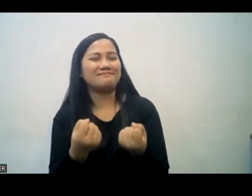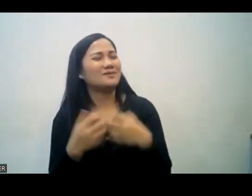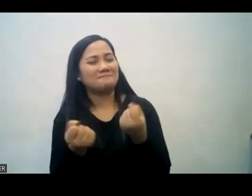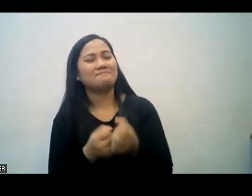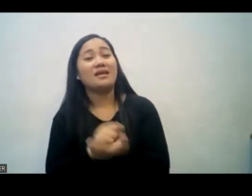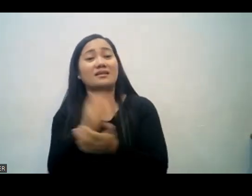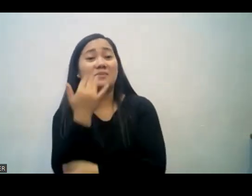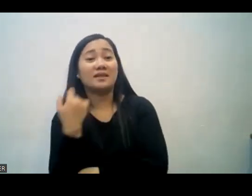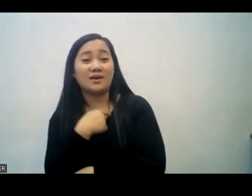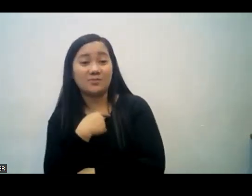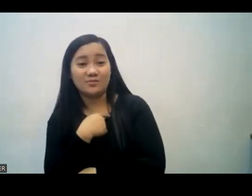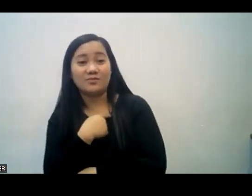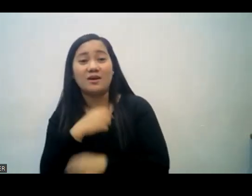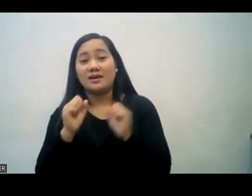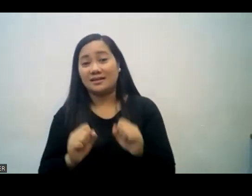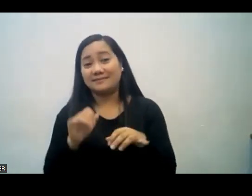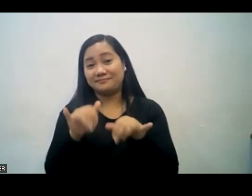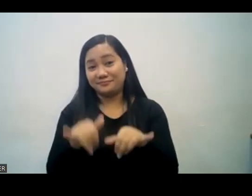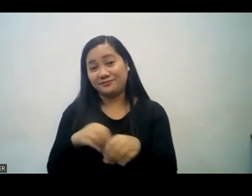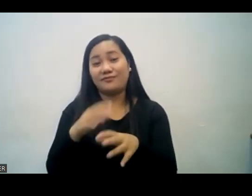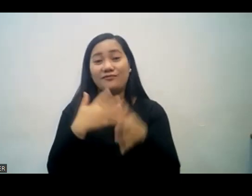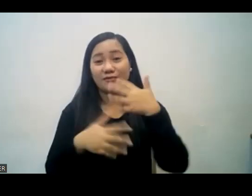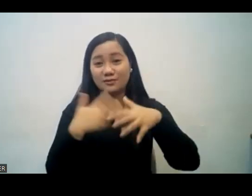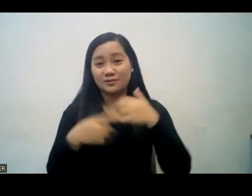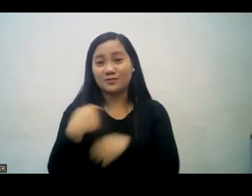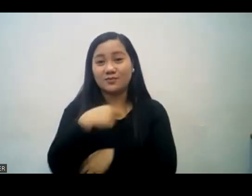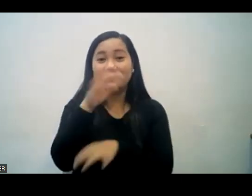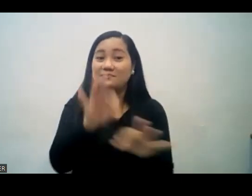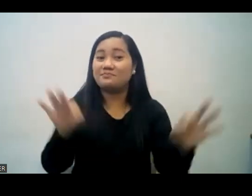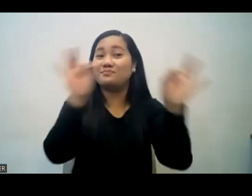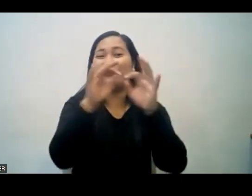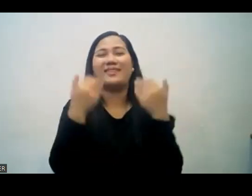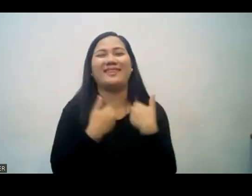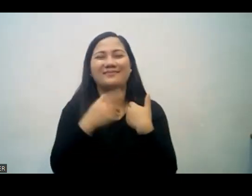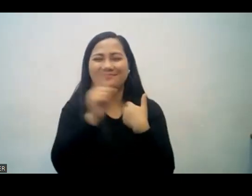kaya para mapanatili yung fellowship kinakailang magkaroon po tayo ng pagkakaisa.